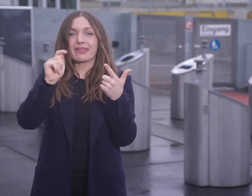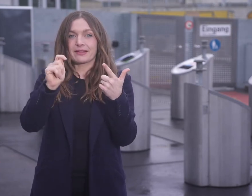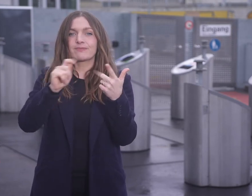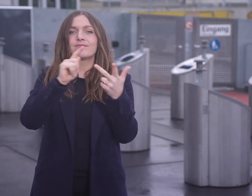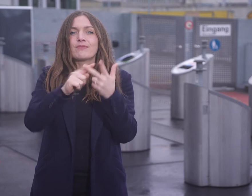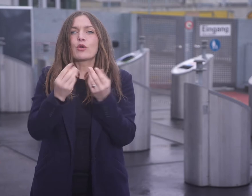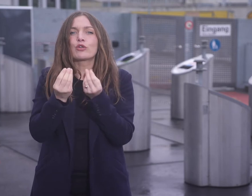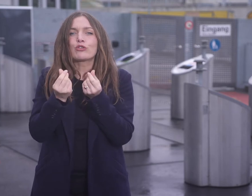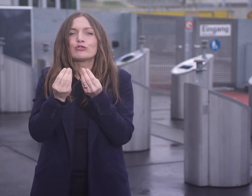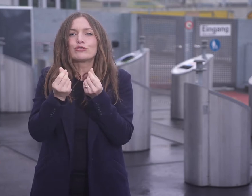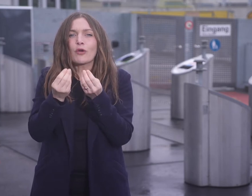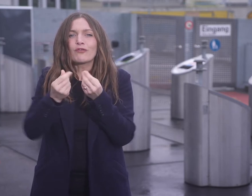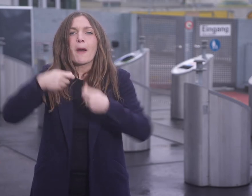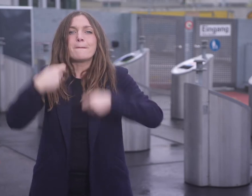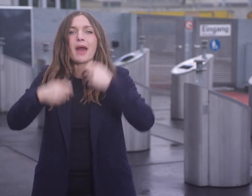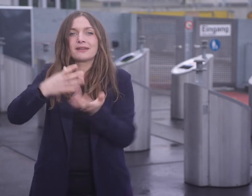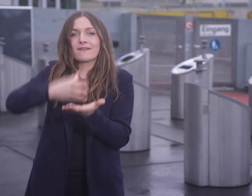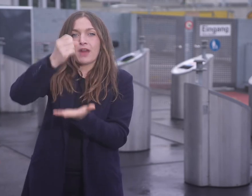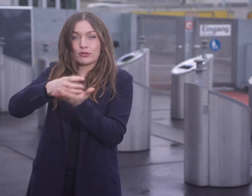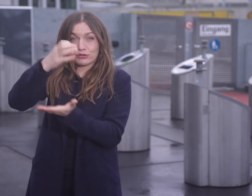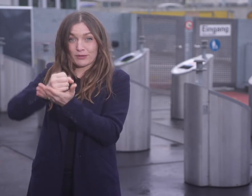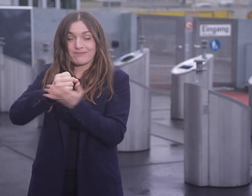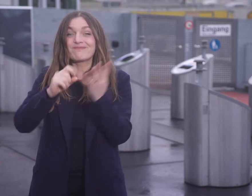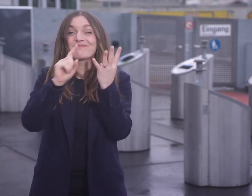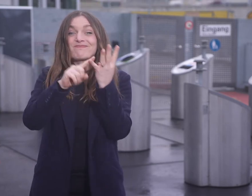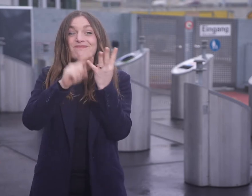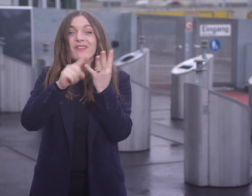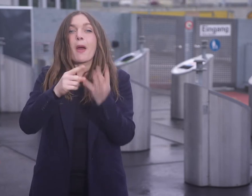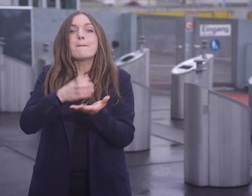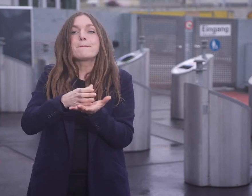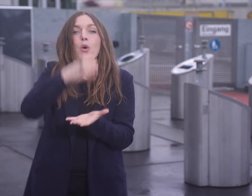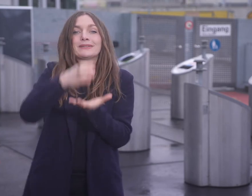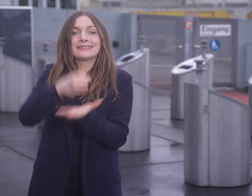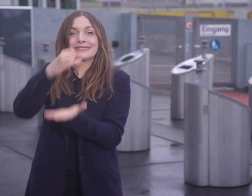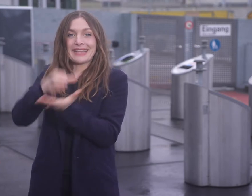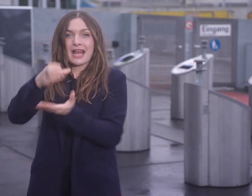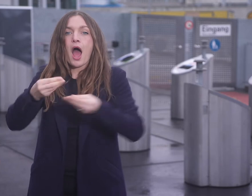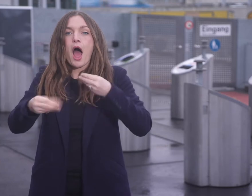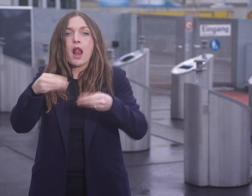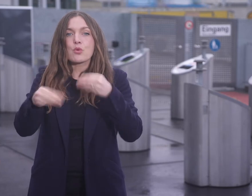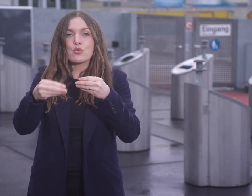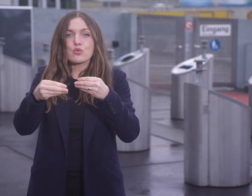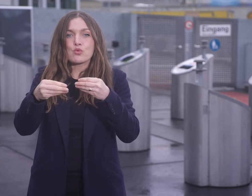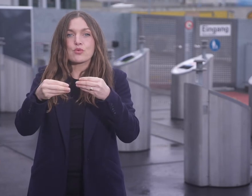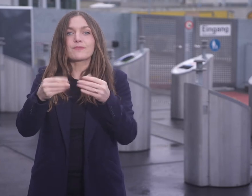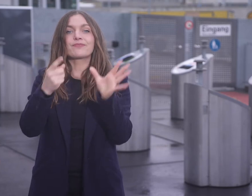Padgetränkeflaschen, Büchsen und Alu, Batterien sowie Plastik- und